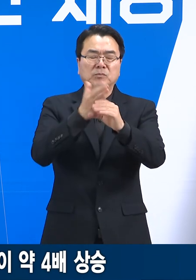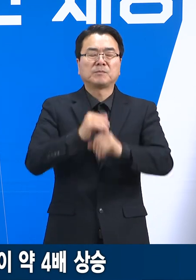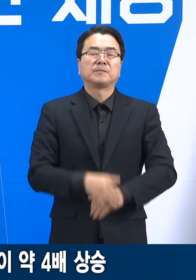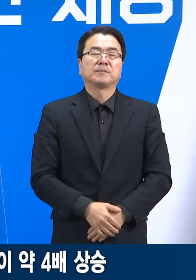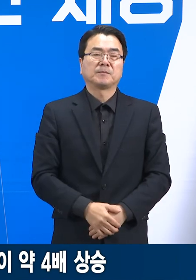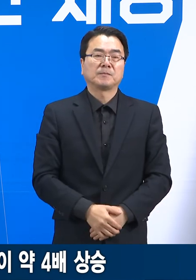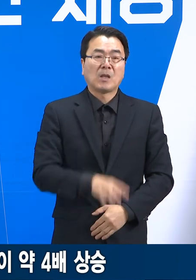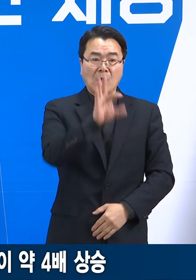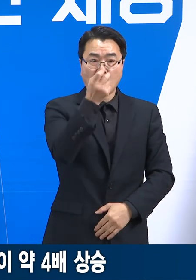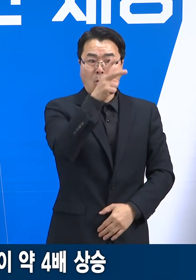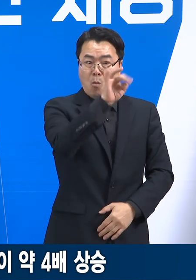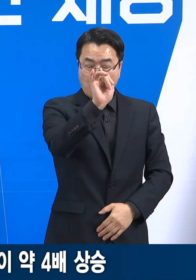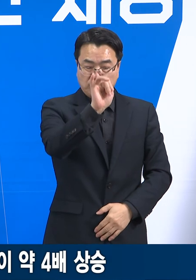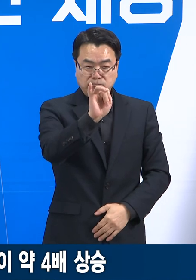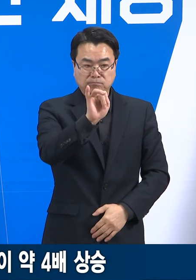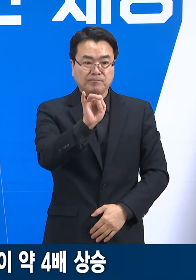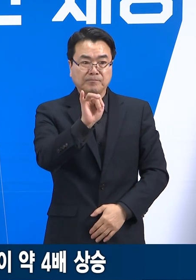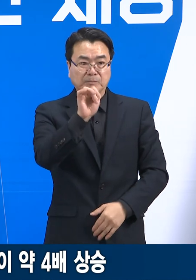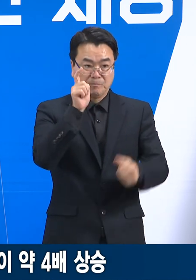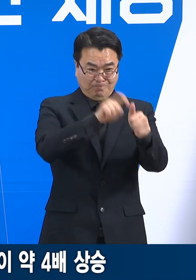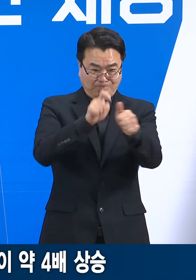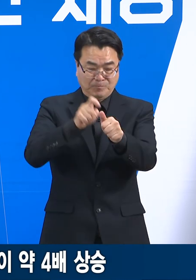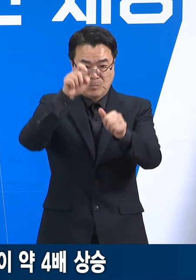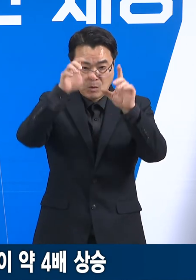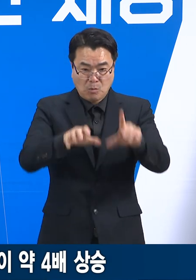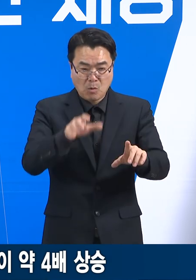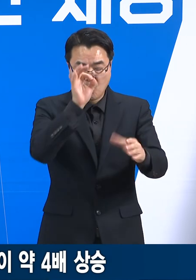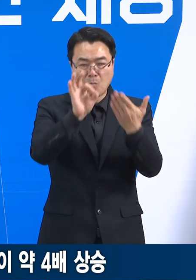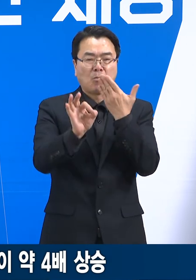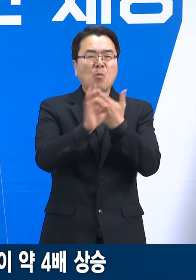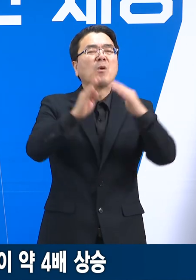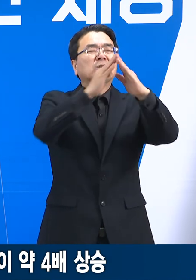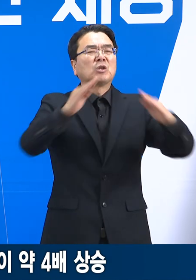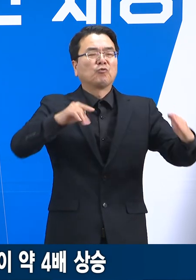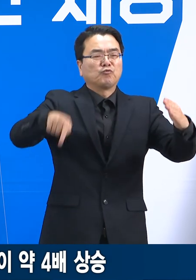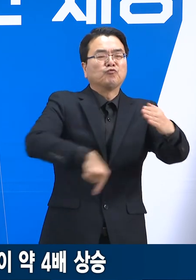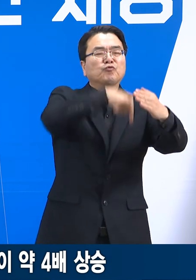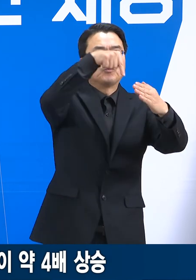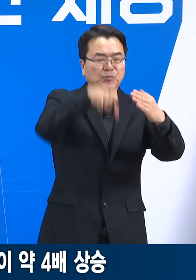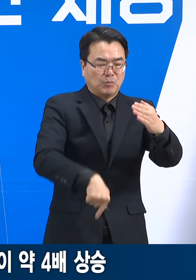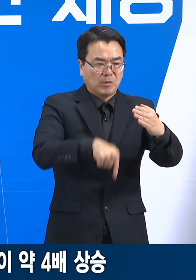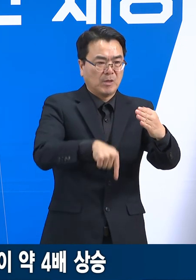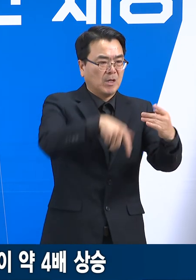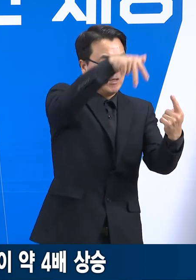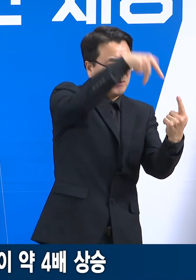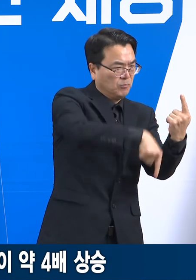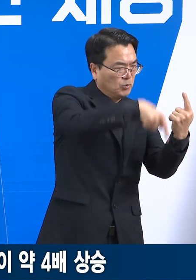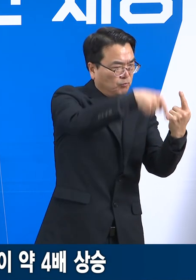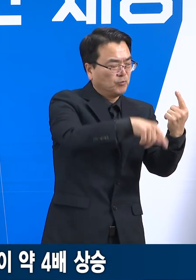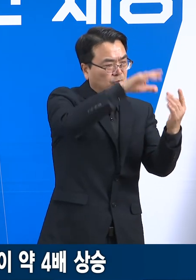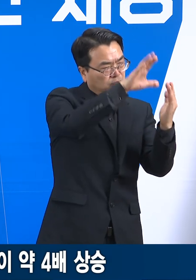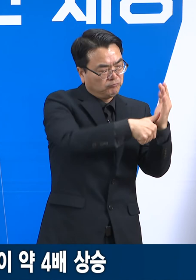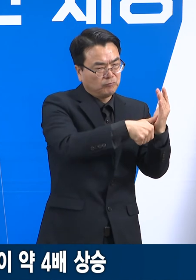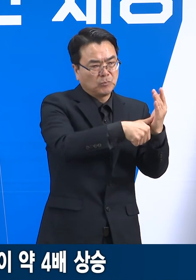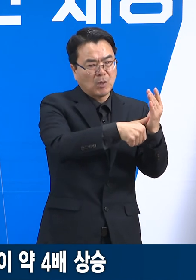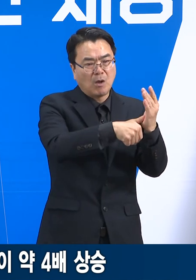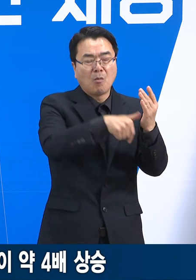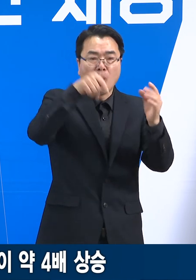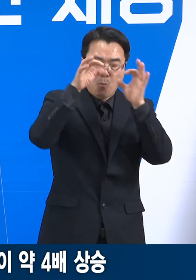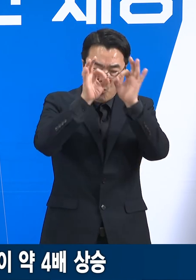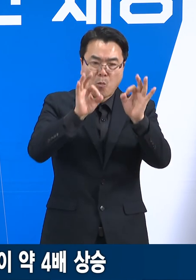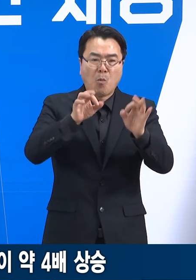오미크론 변이 검출률이 가장 높은 지역은 전국적으로 호남권으로 1월 2주차 검출률이 59.2%에 달해